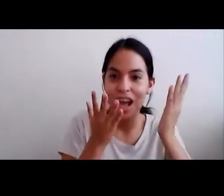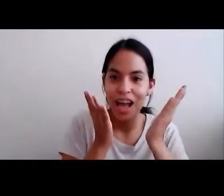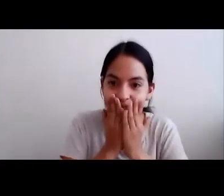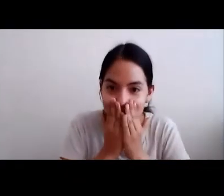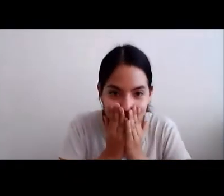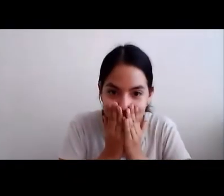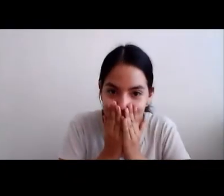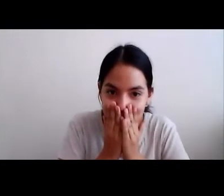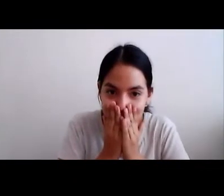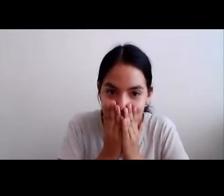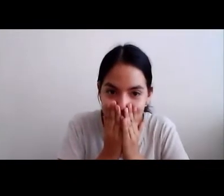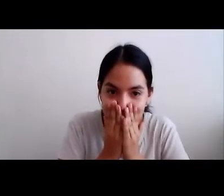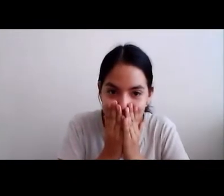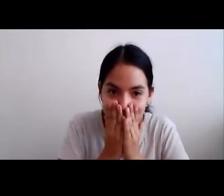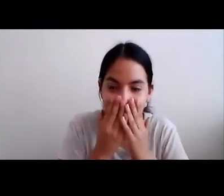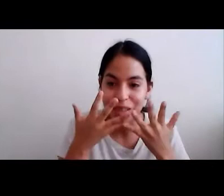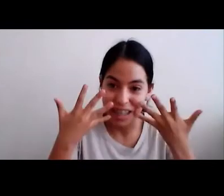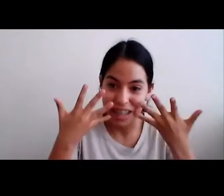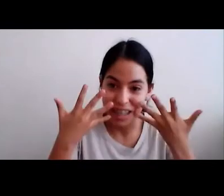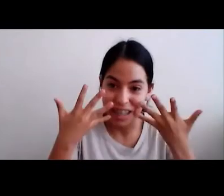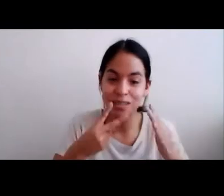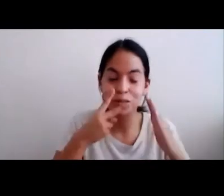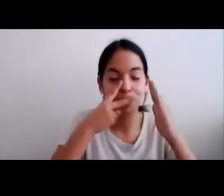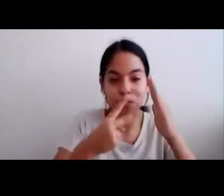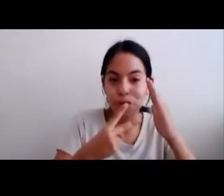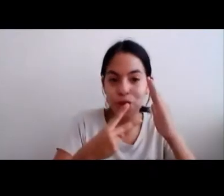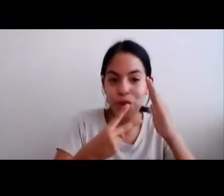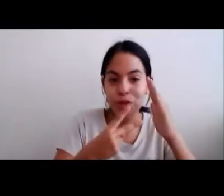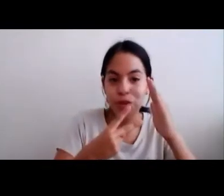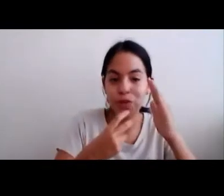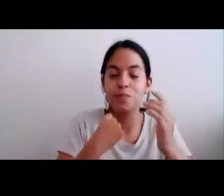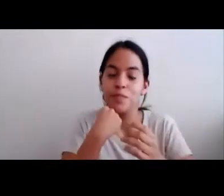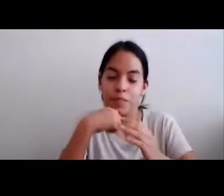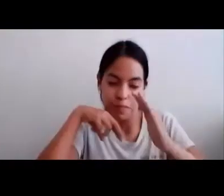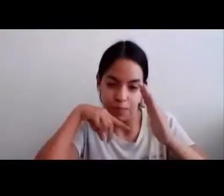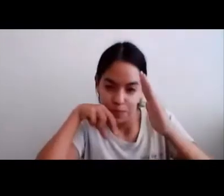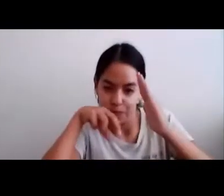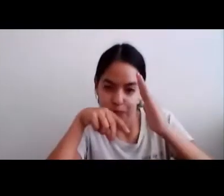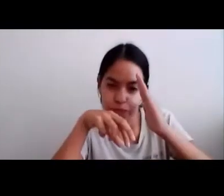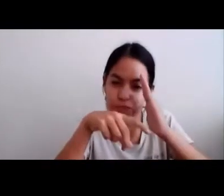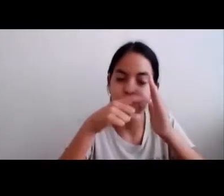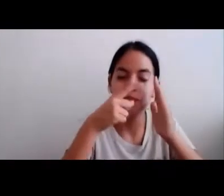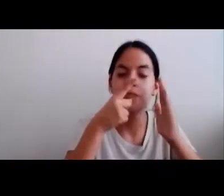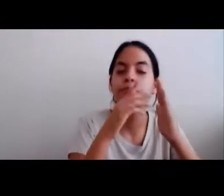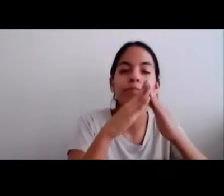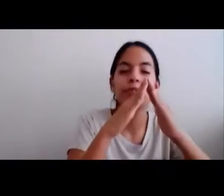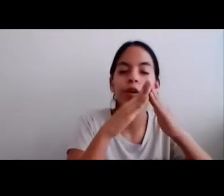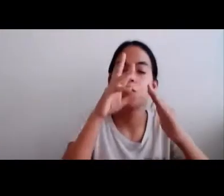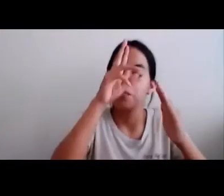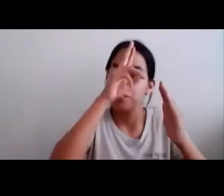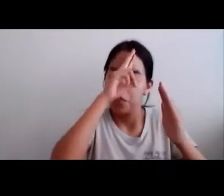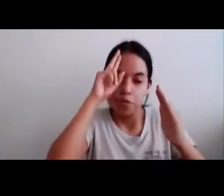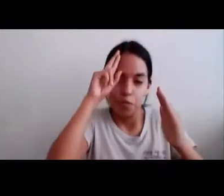En un castillo Como en el que ven en la imagen Vivía un rey y una reina